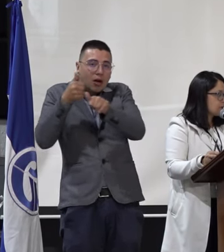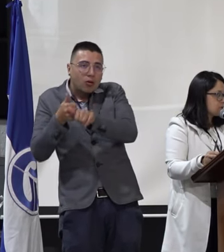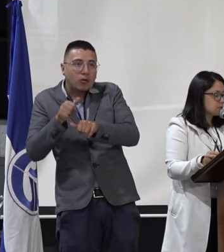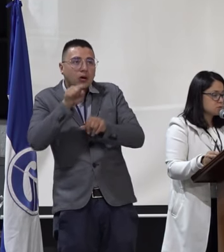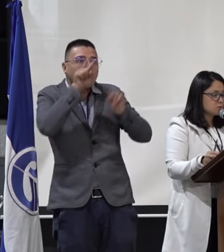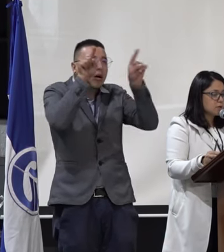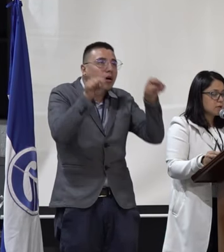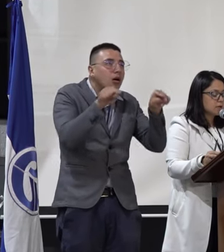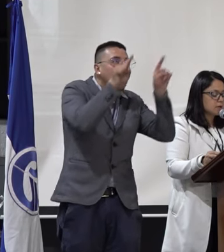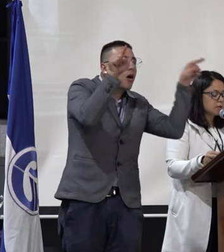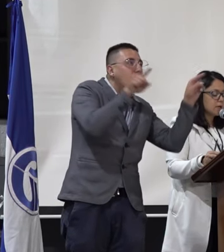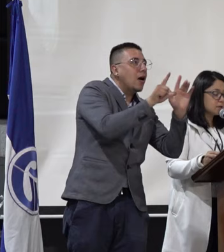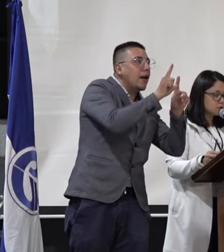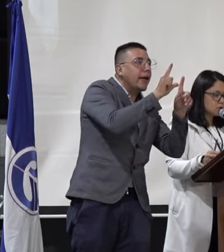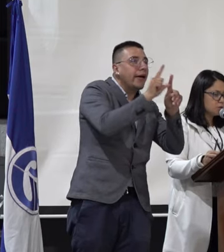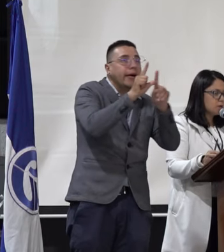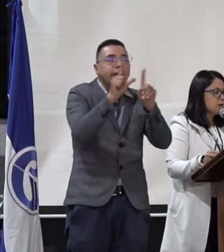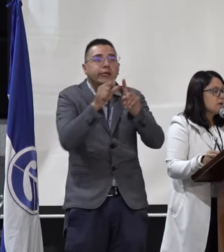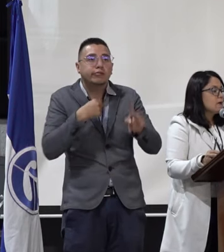realizar su elección.